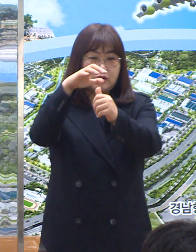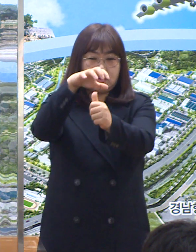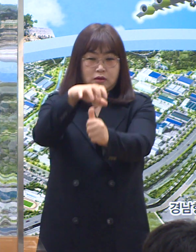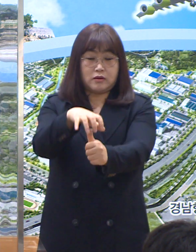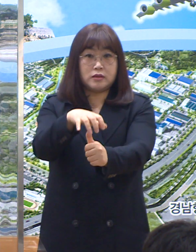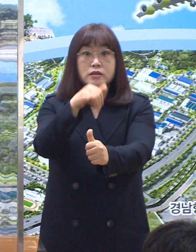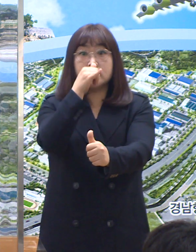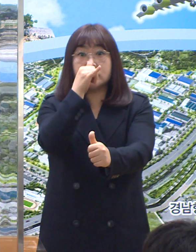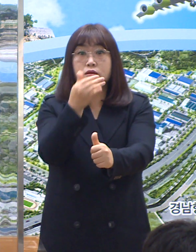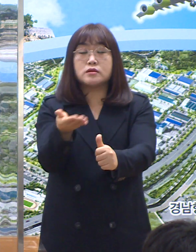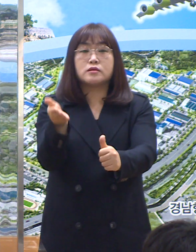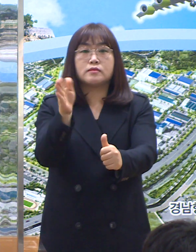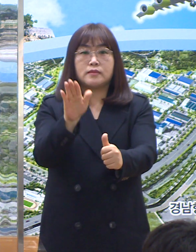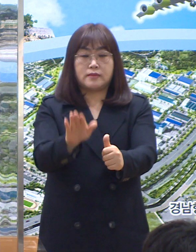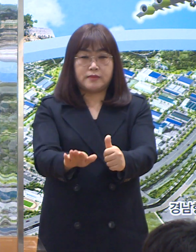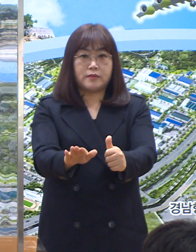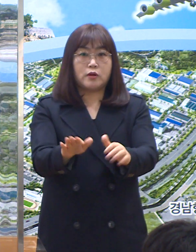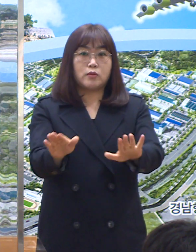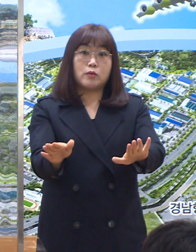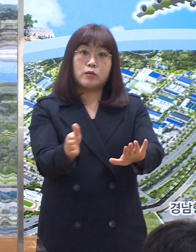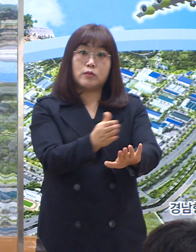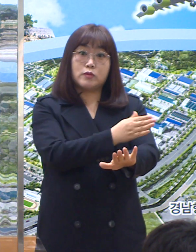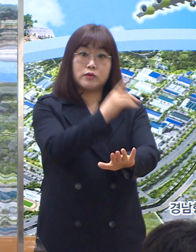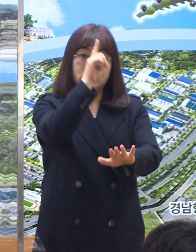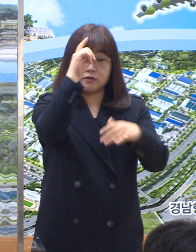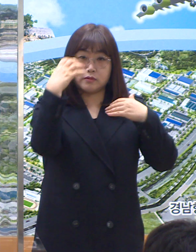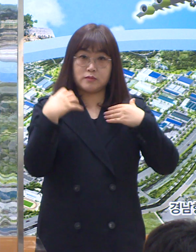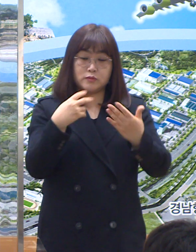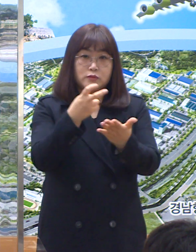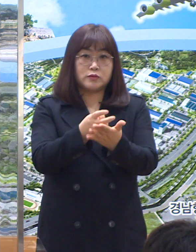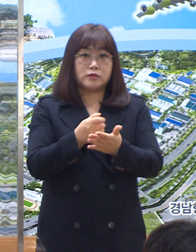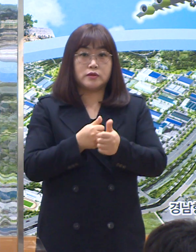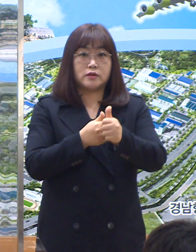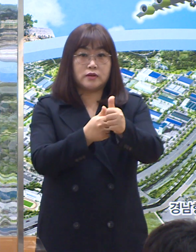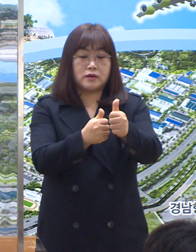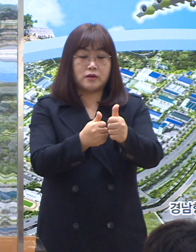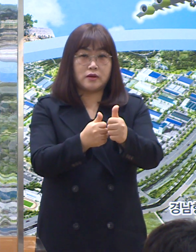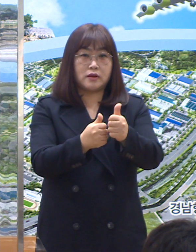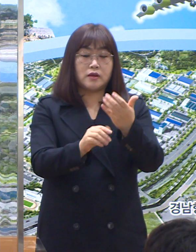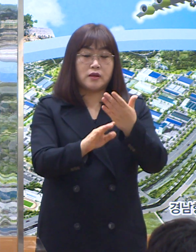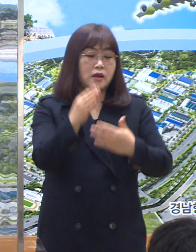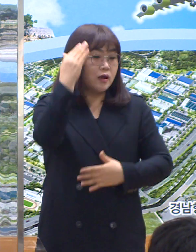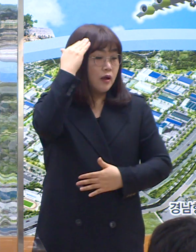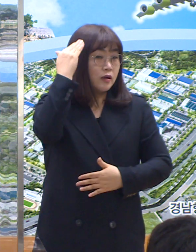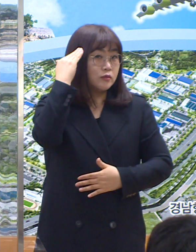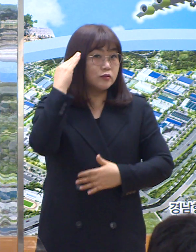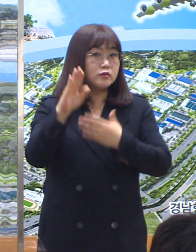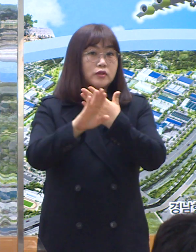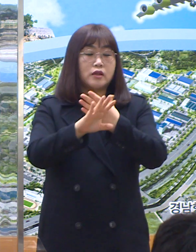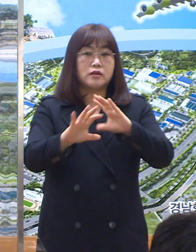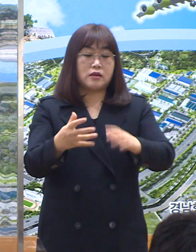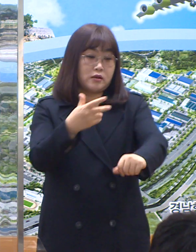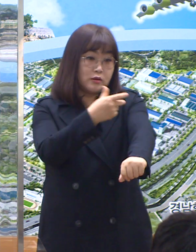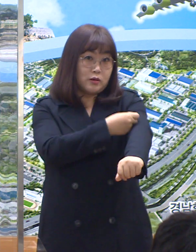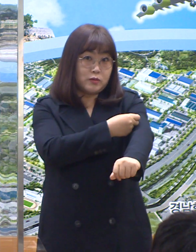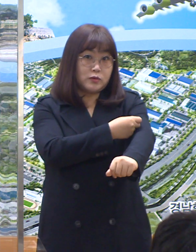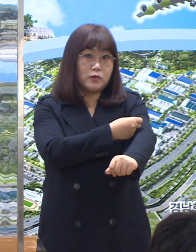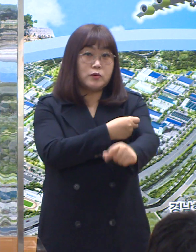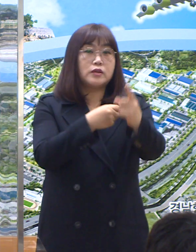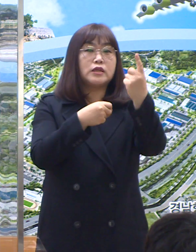실시하였으나 오늘부터 정부 방침에 따라 국내와 해외에서 접종을 완료하고